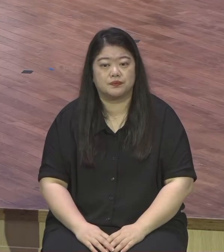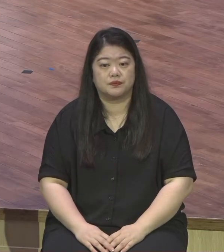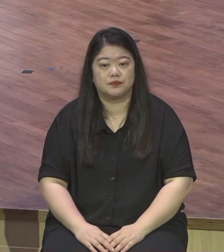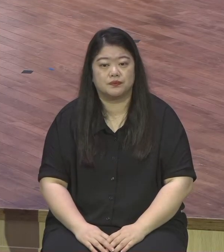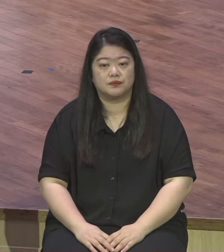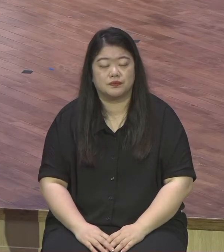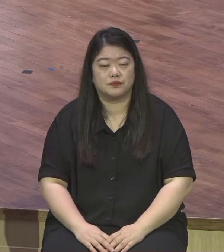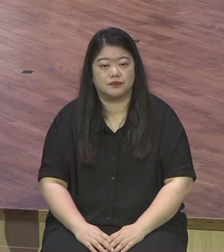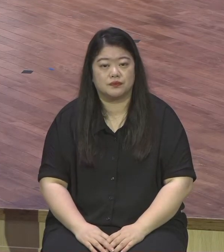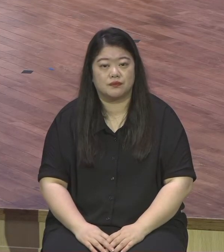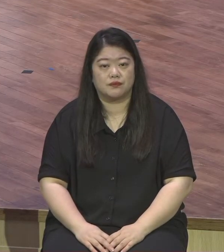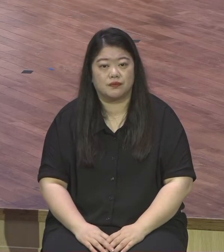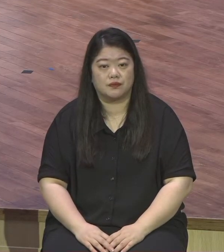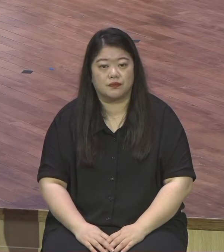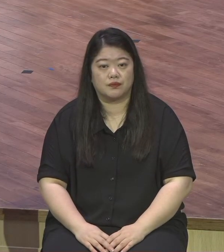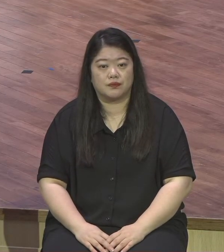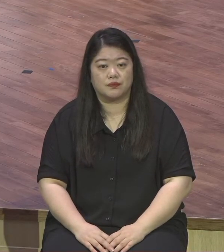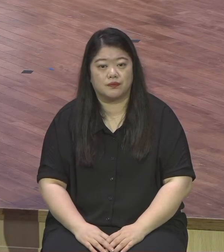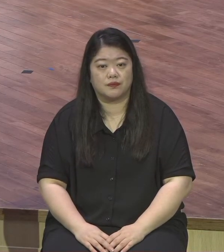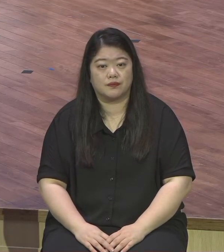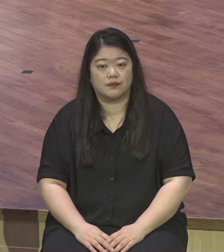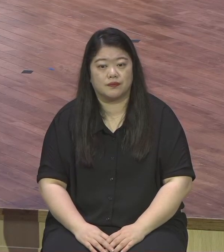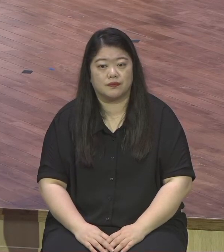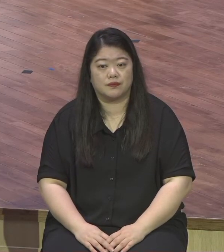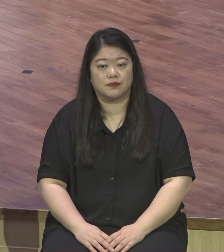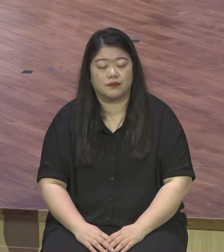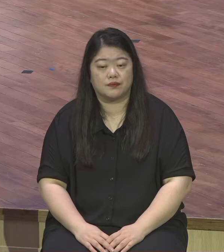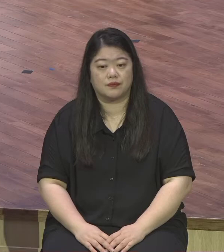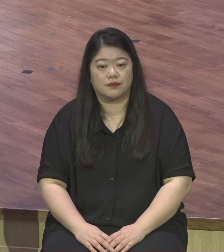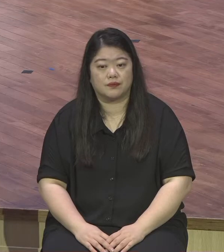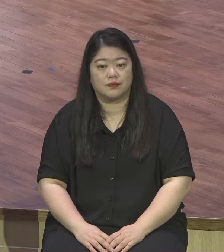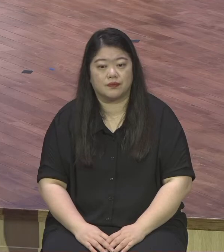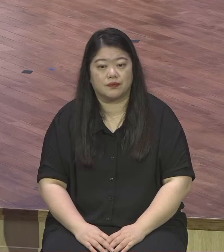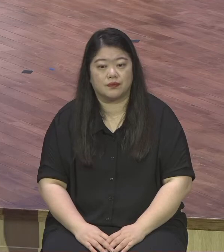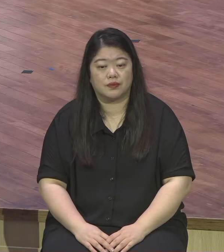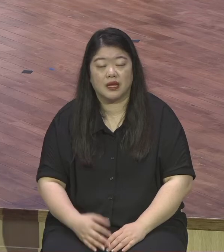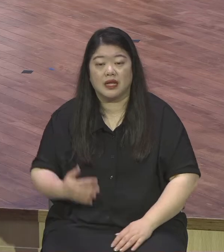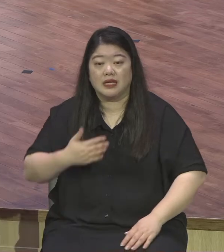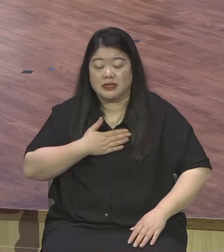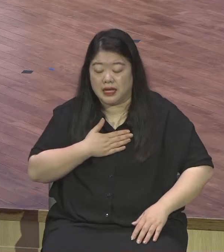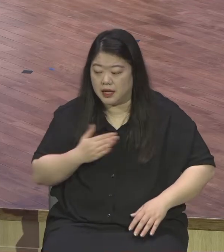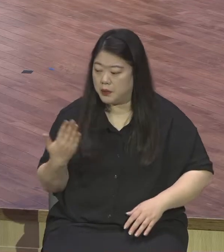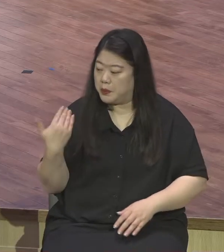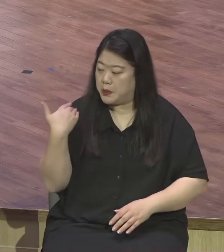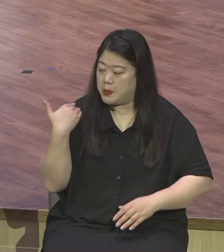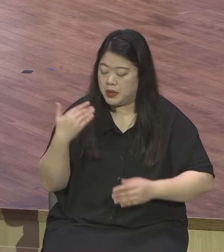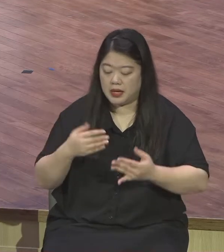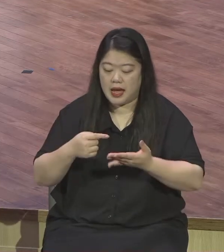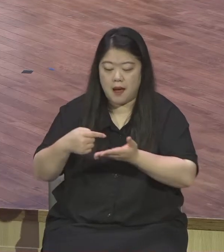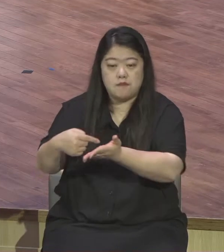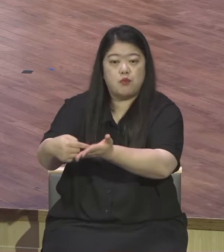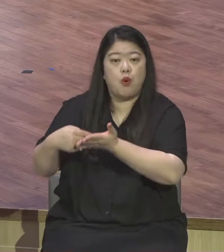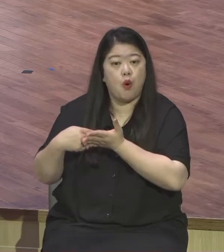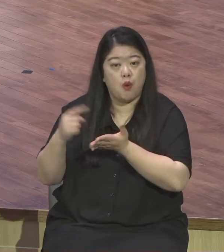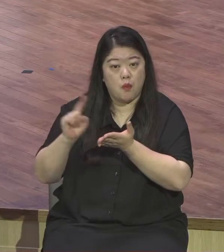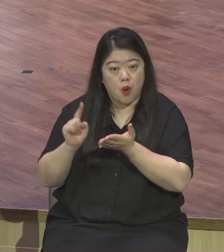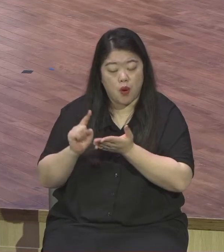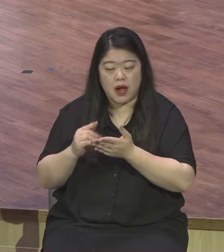장로님들 중직자들 해서 40명이 모인다 명단이 왔어요 그들에게 가서 해야 되는데